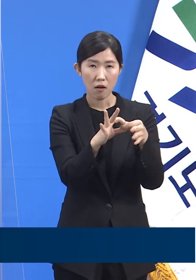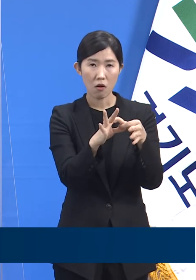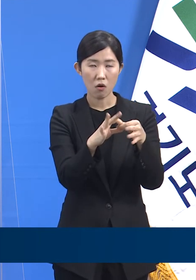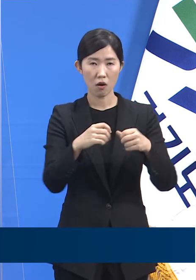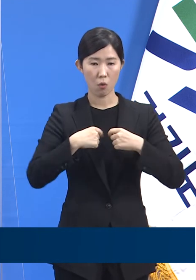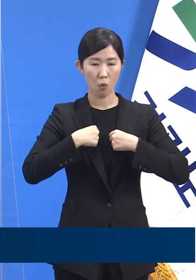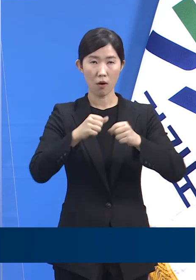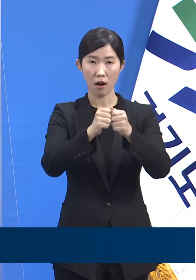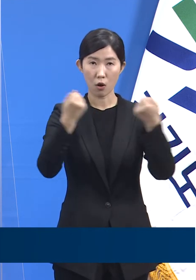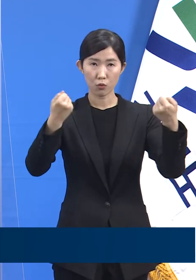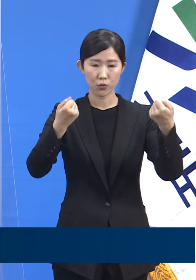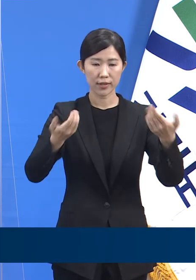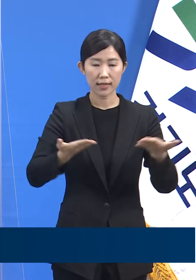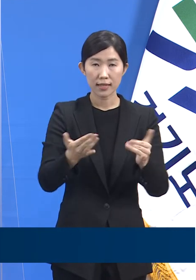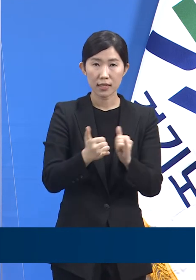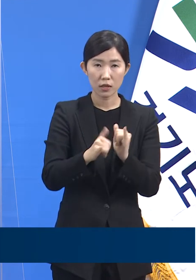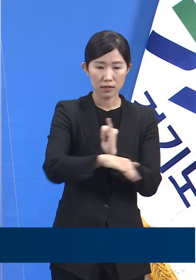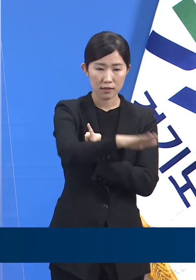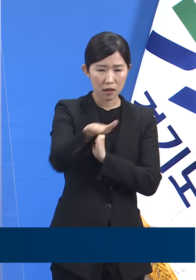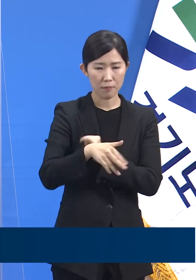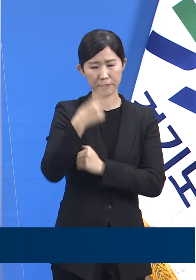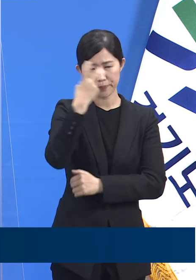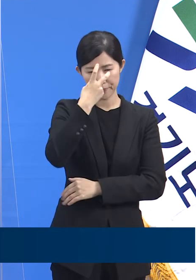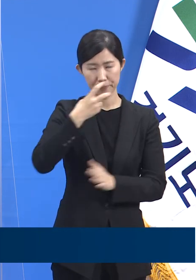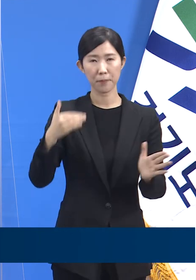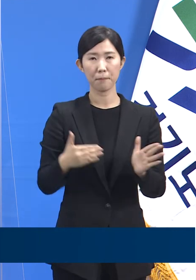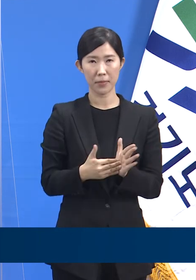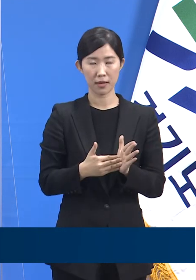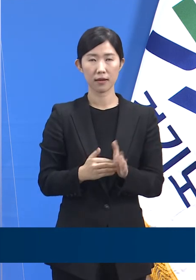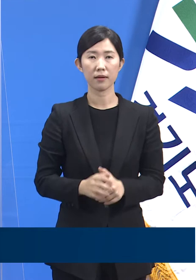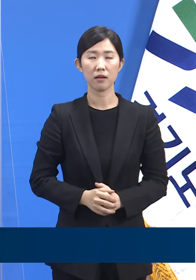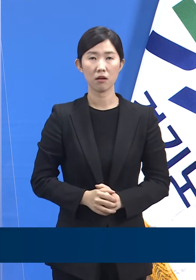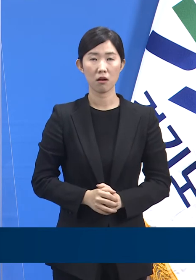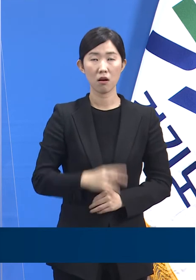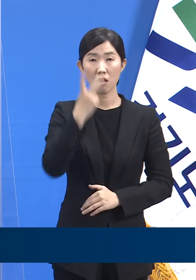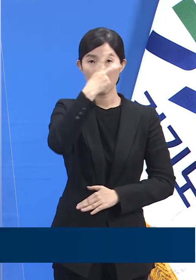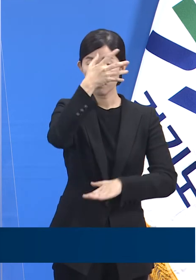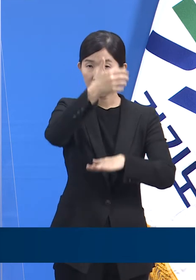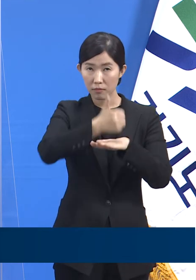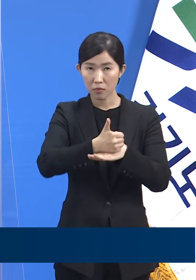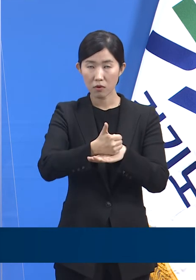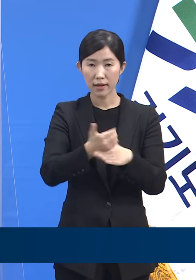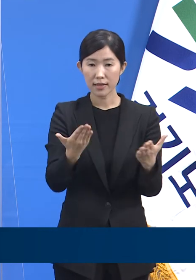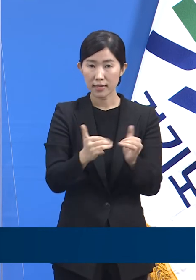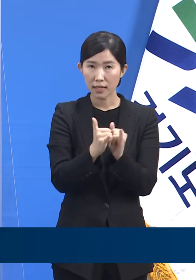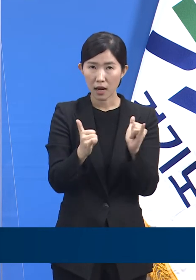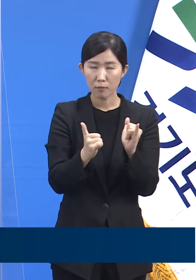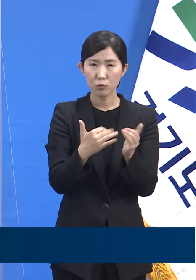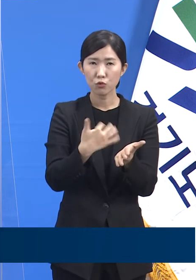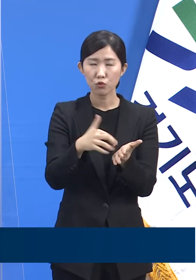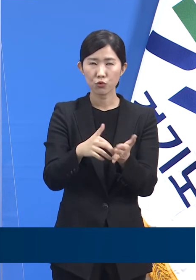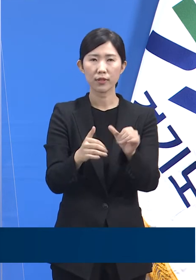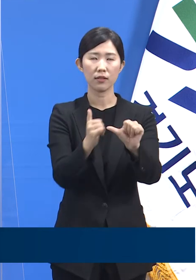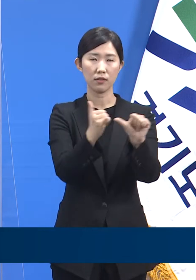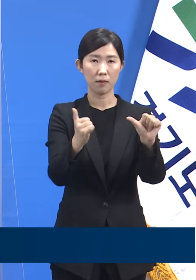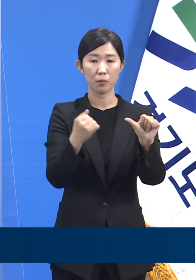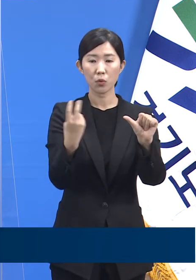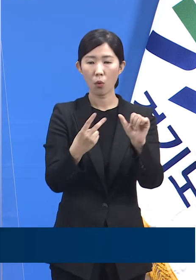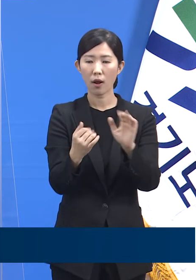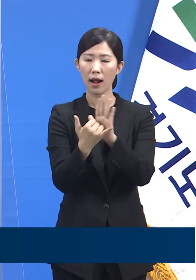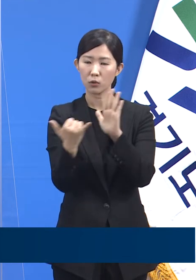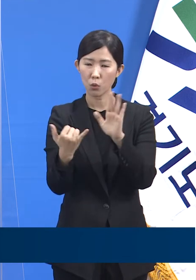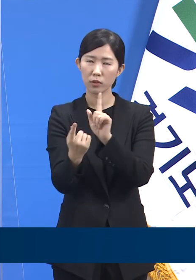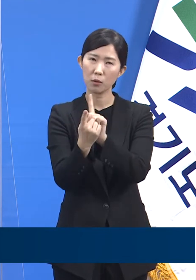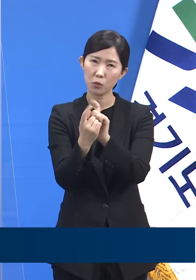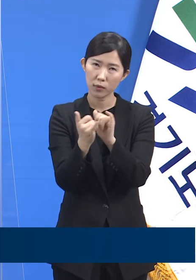3월 19일 전수검사가 실시되었습니다. 검사 결과 직원 5명, 가족과 접촉자